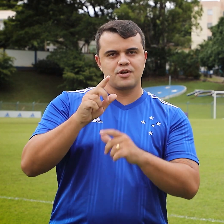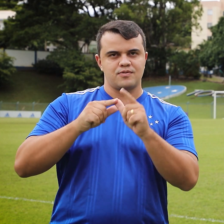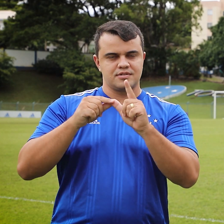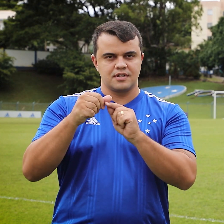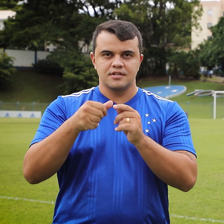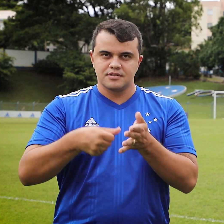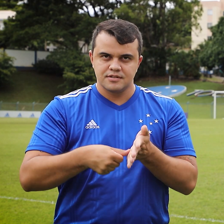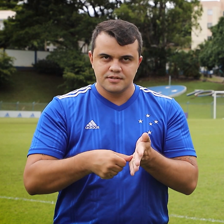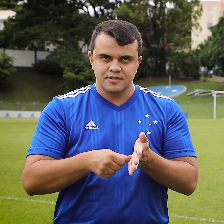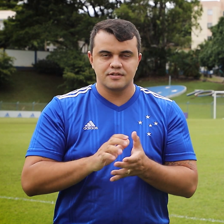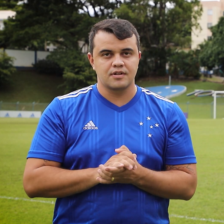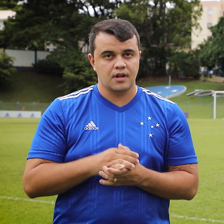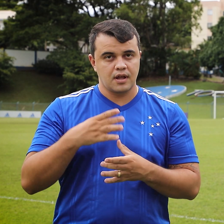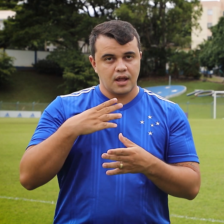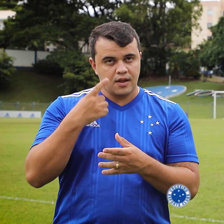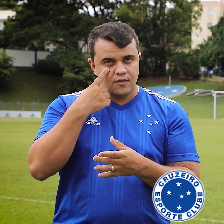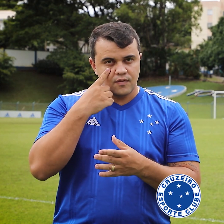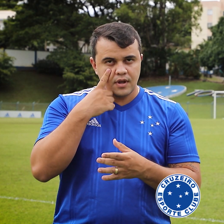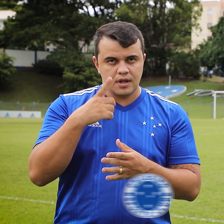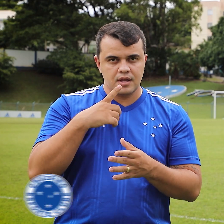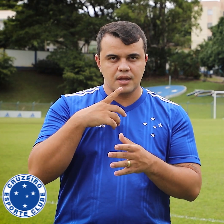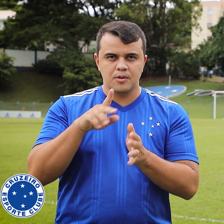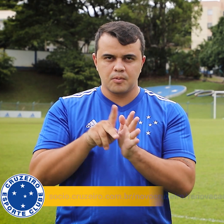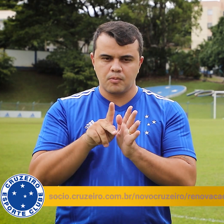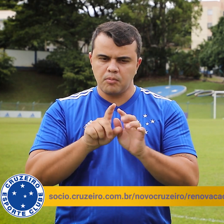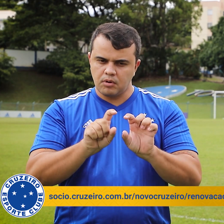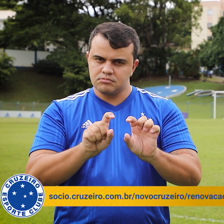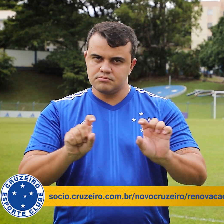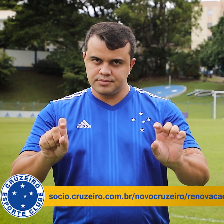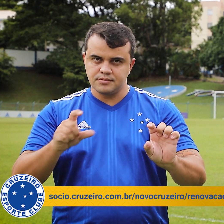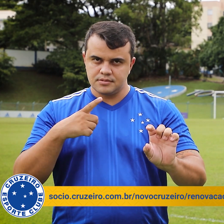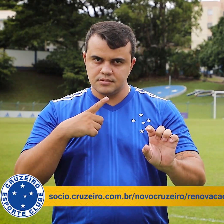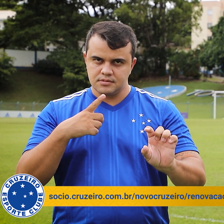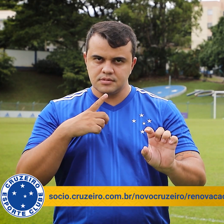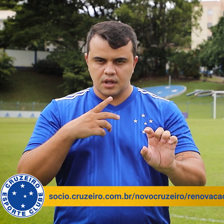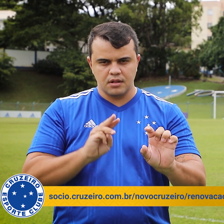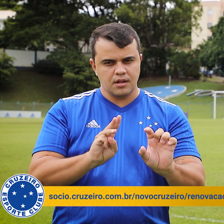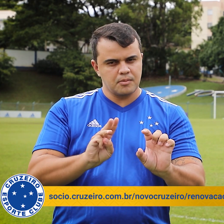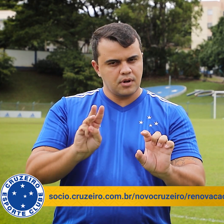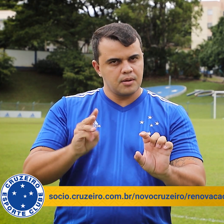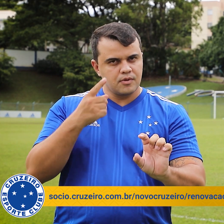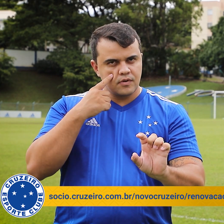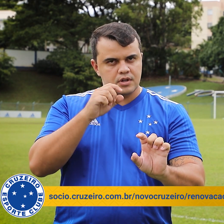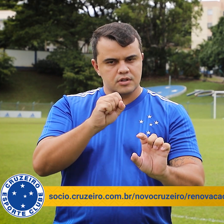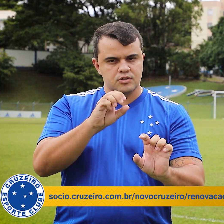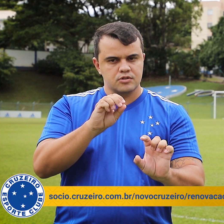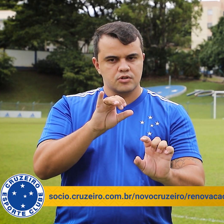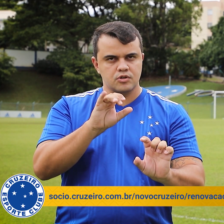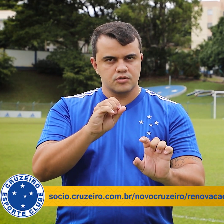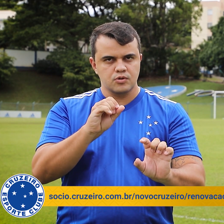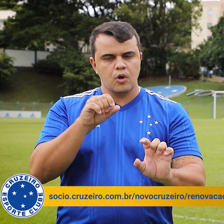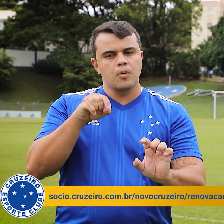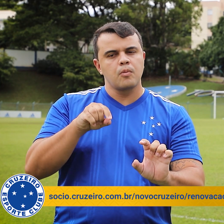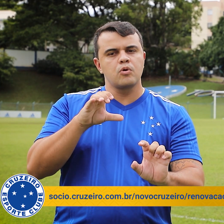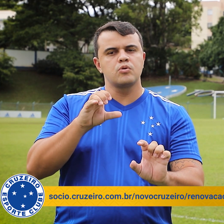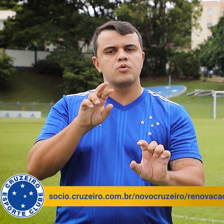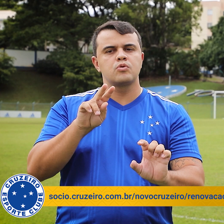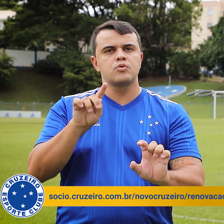Acesse o site que está aqui na tela, sócio.cruzeiro.com.br barra